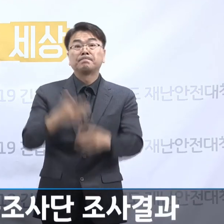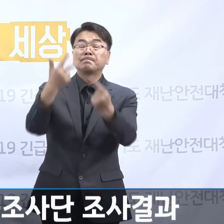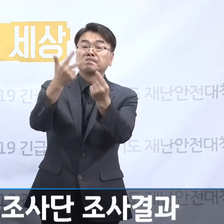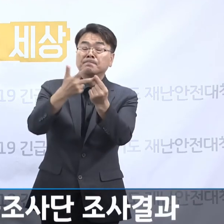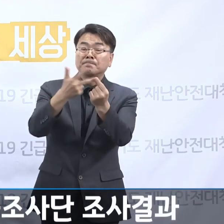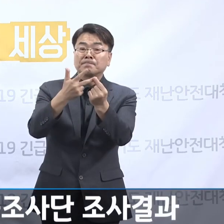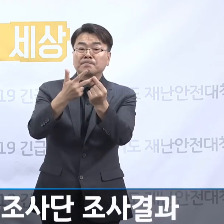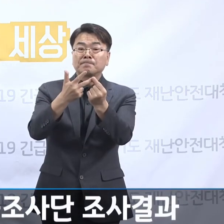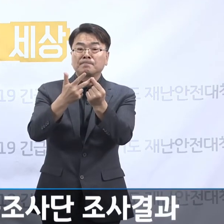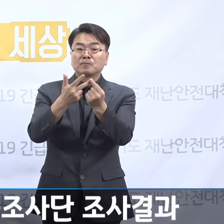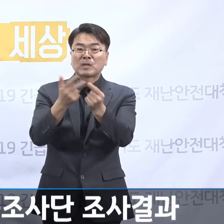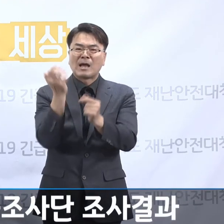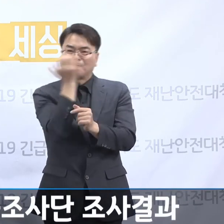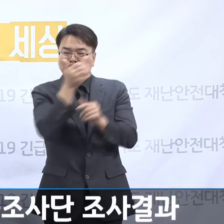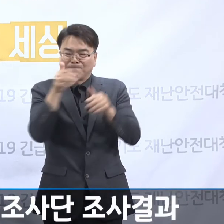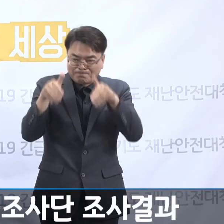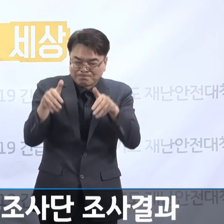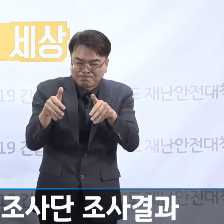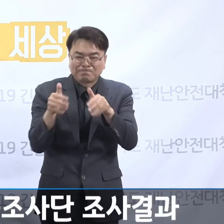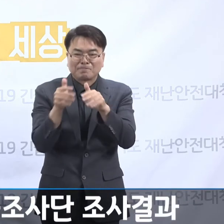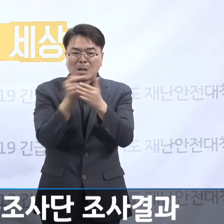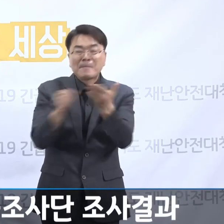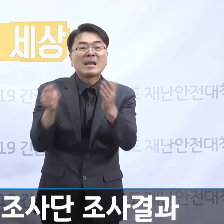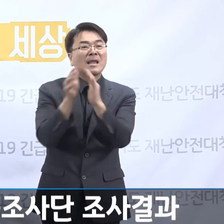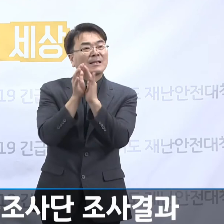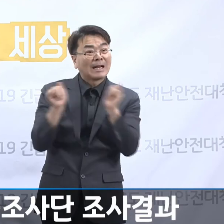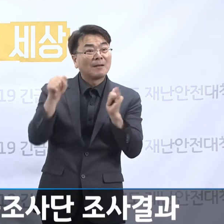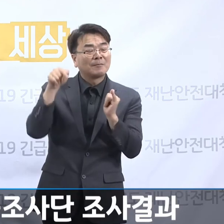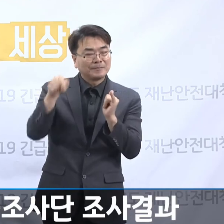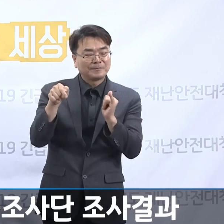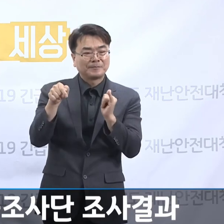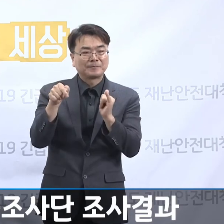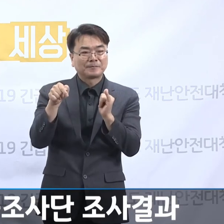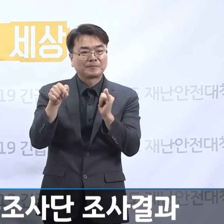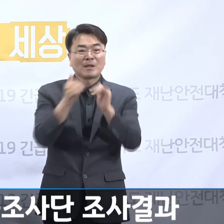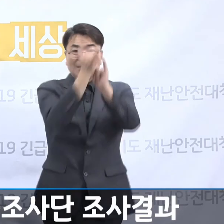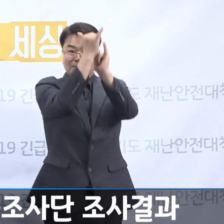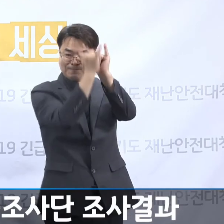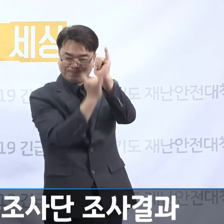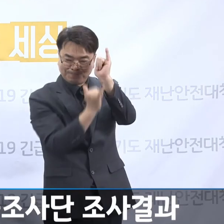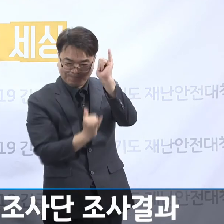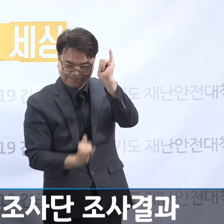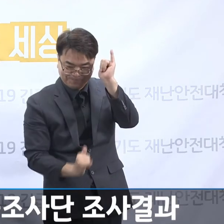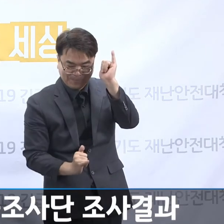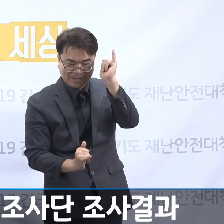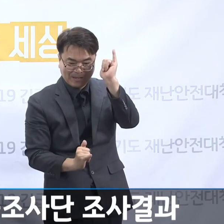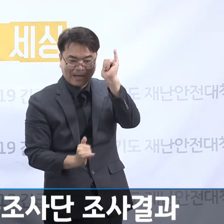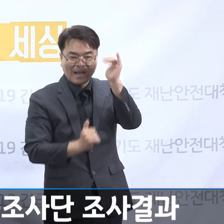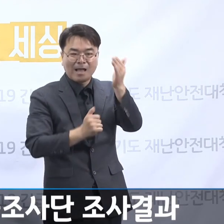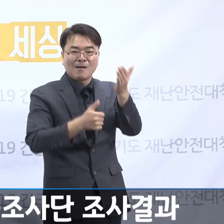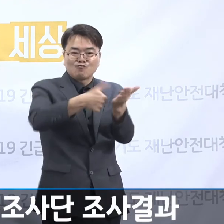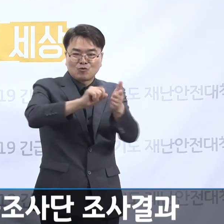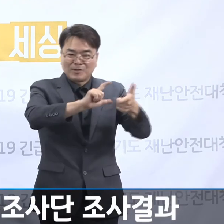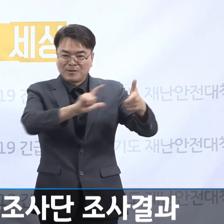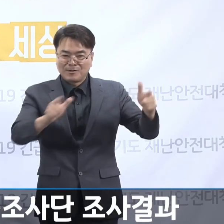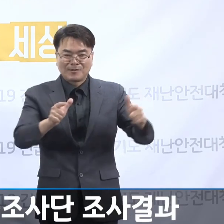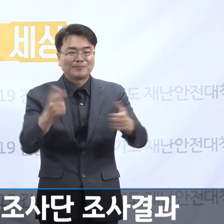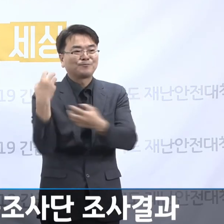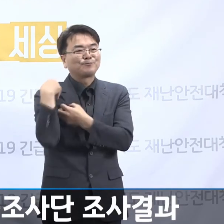일곱째, 일본군 위안부 피해자 할머니들의 생활과 투쟁의 역사를 담은 기록물이 방치되고 있습니다.